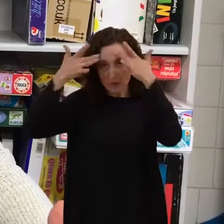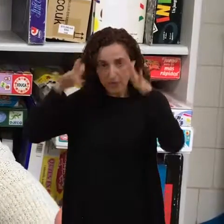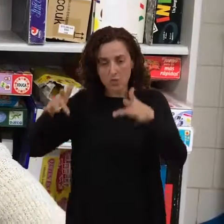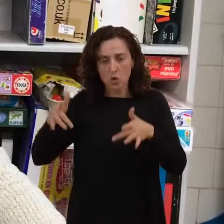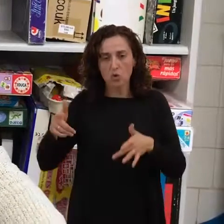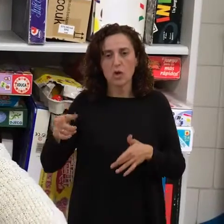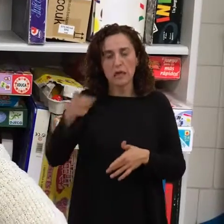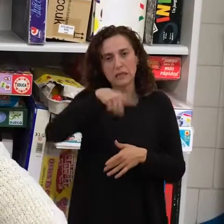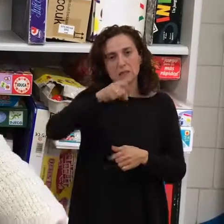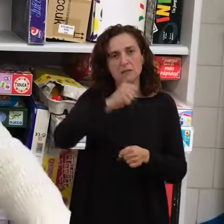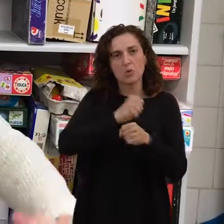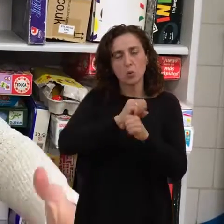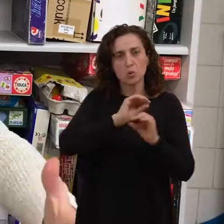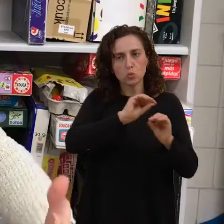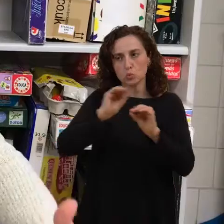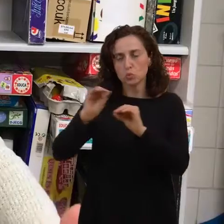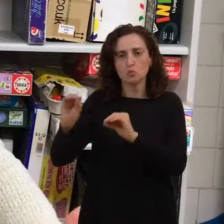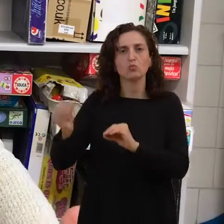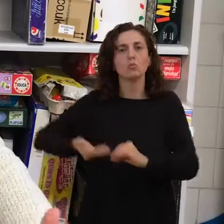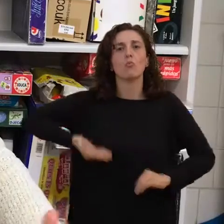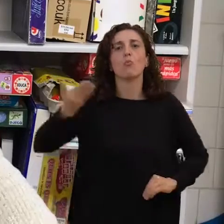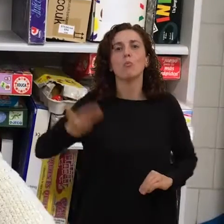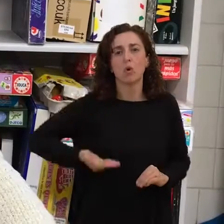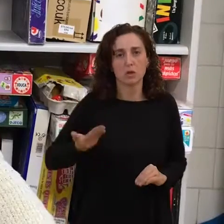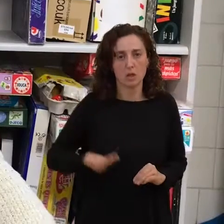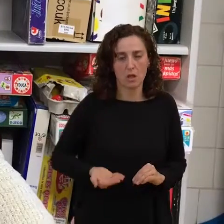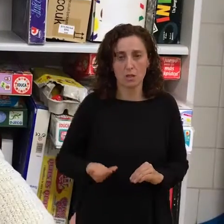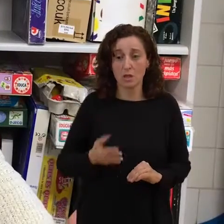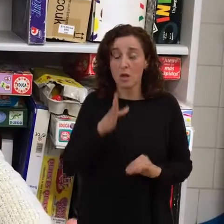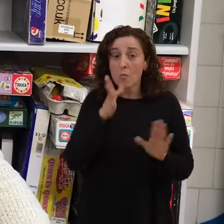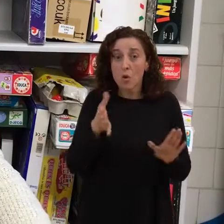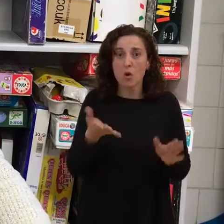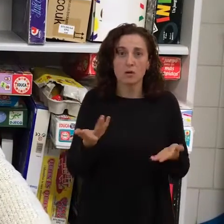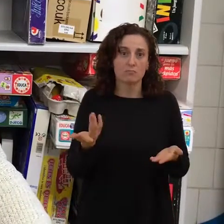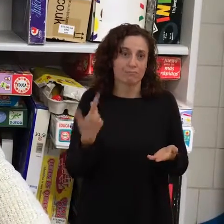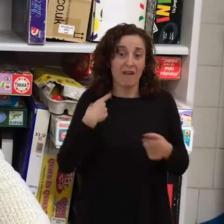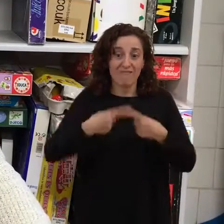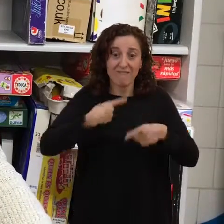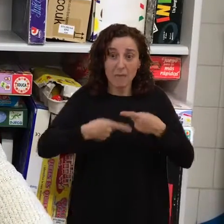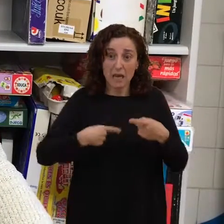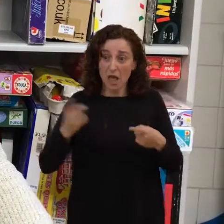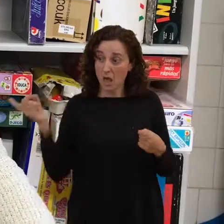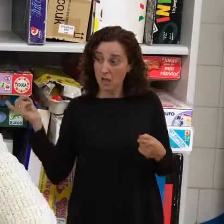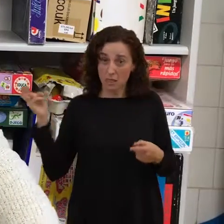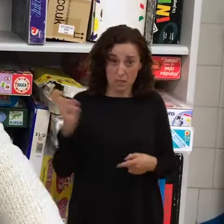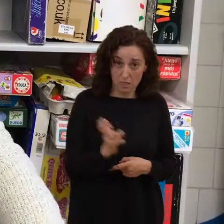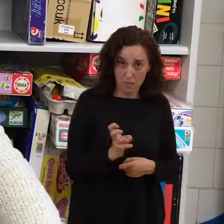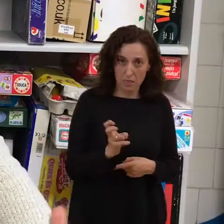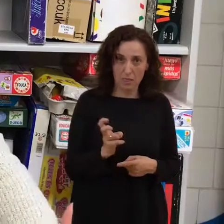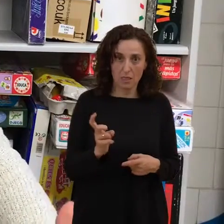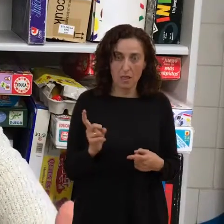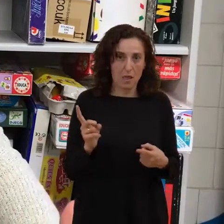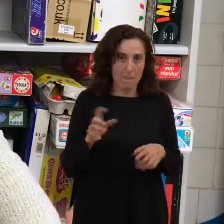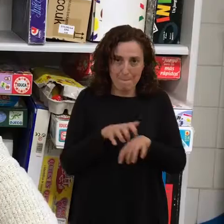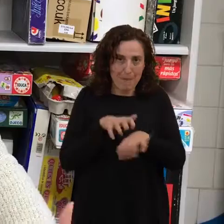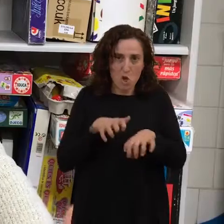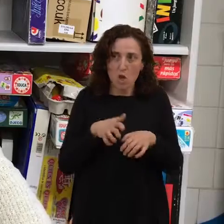porque la mayoría de las familias que llegan, igual ni han visto a una persona